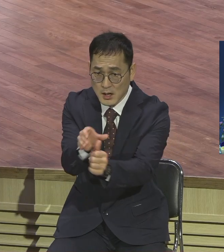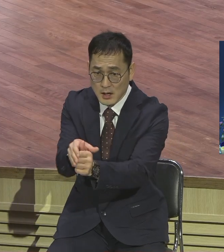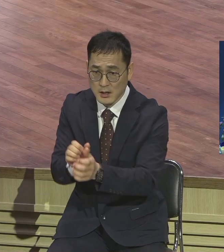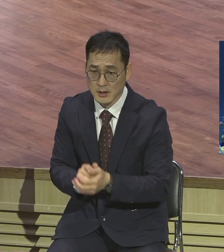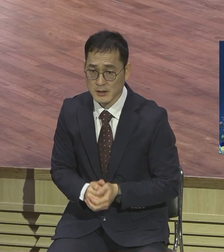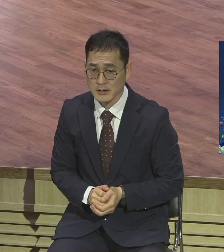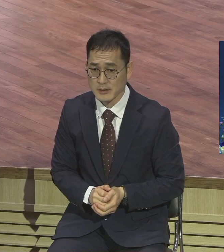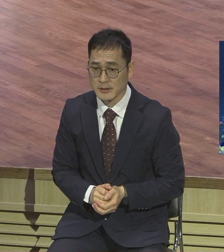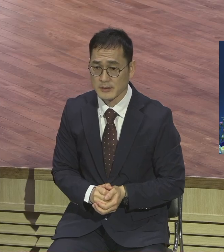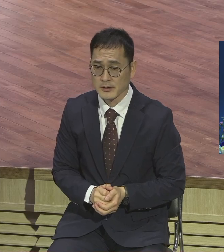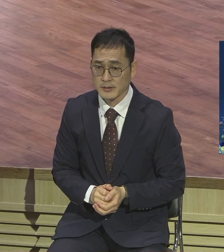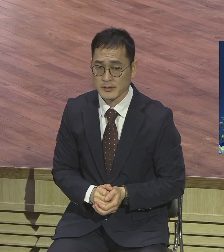안심사인지 잘 모르는 사람도 많이지만